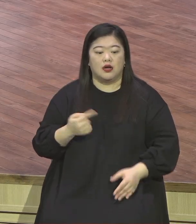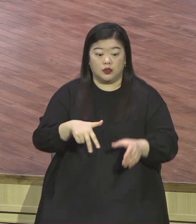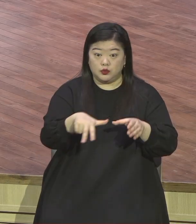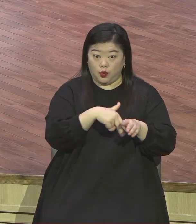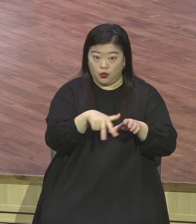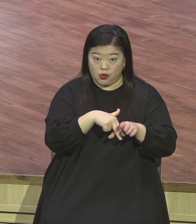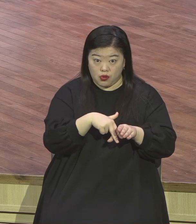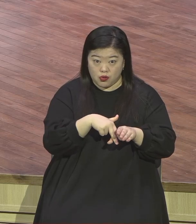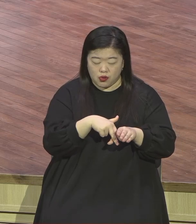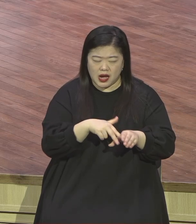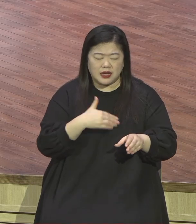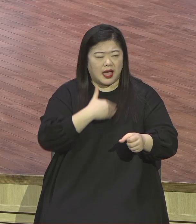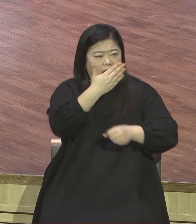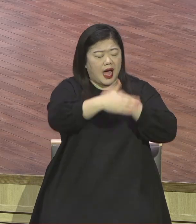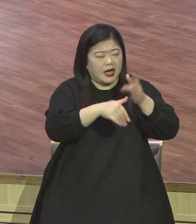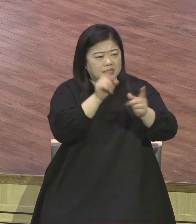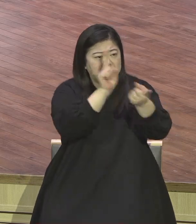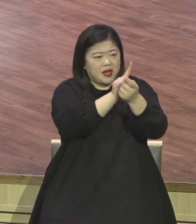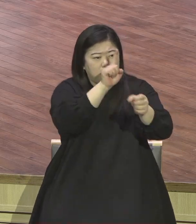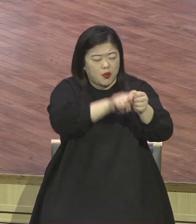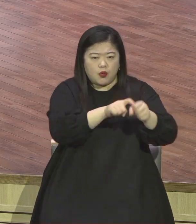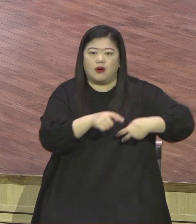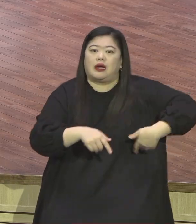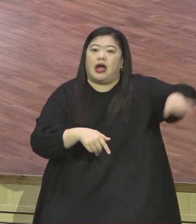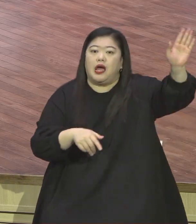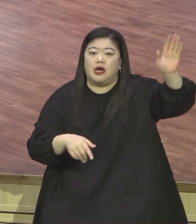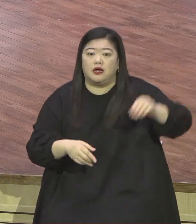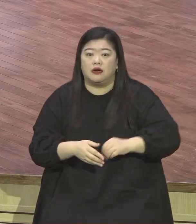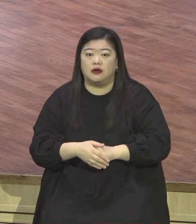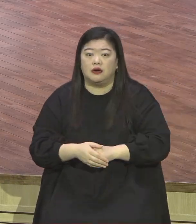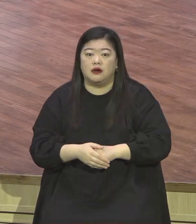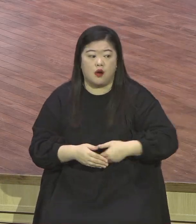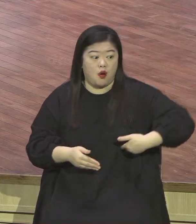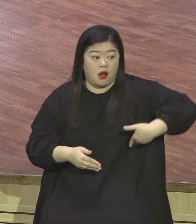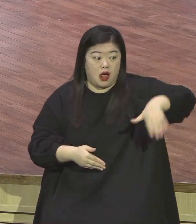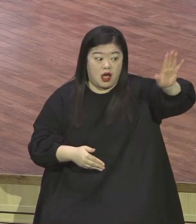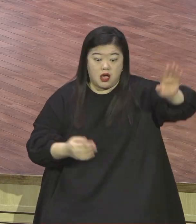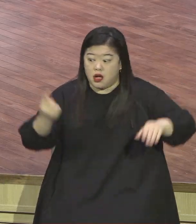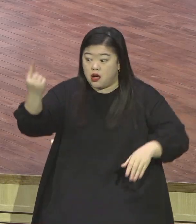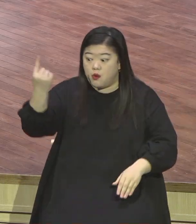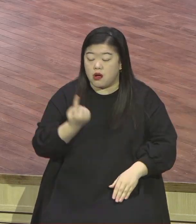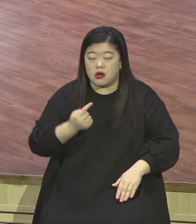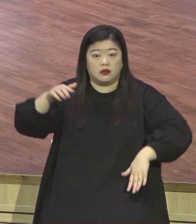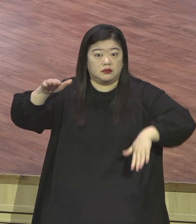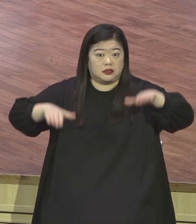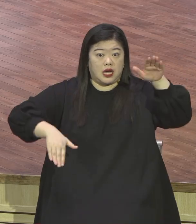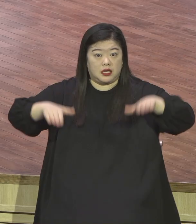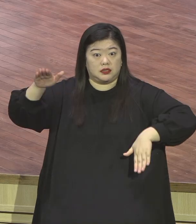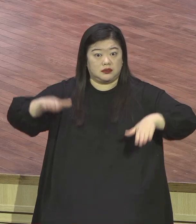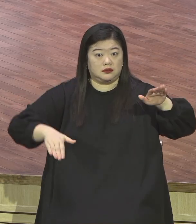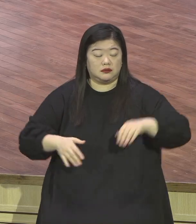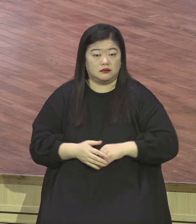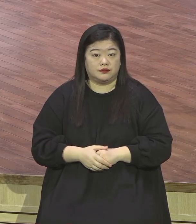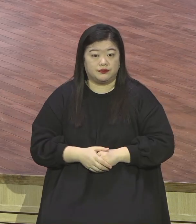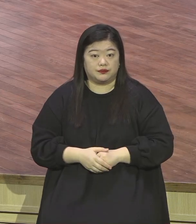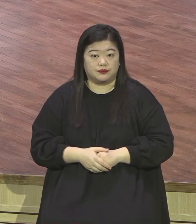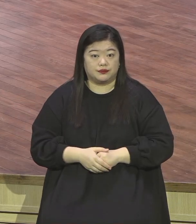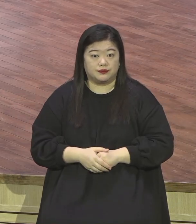그냥 하나님 극락이 있다면 그냥 본인이 노력한 종교입니다 군 없습니다 군이